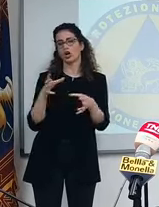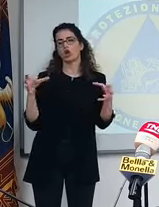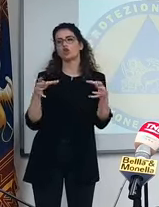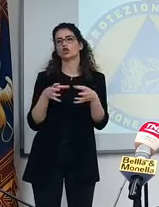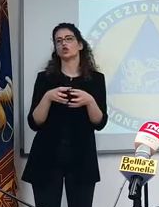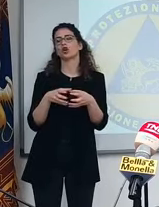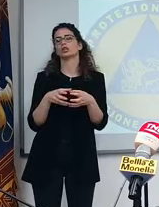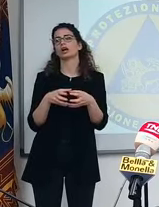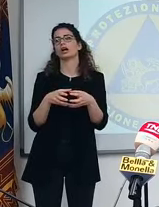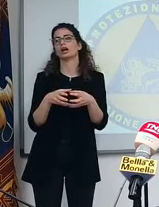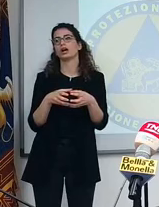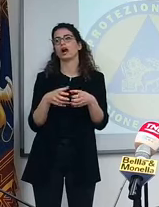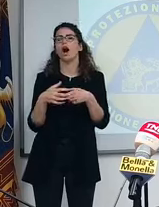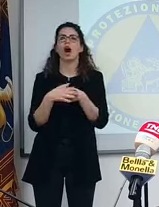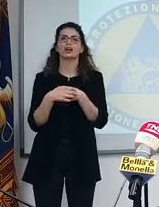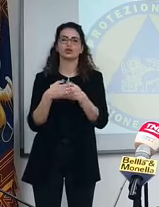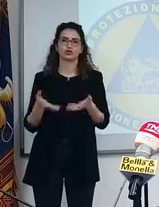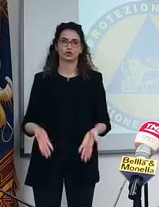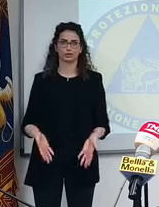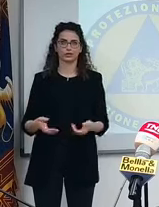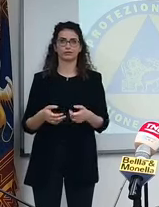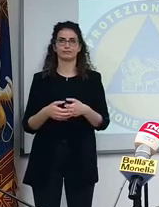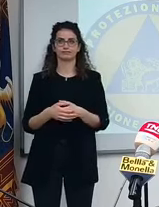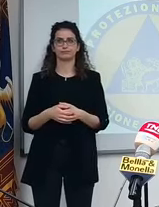fratto, arancione oggi.